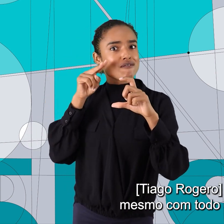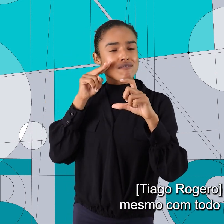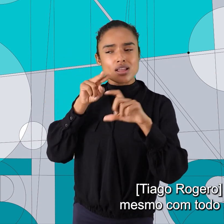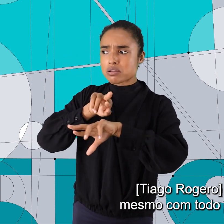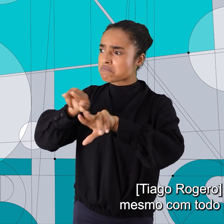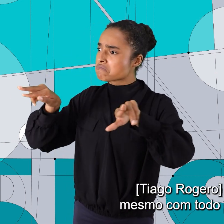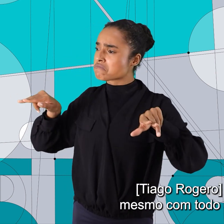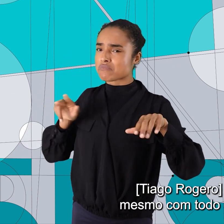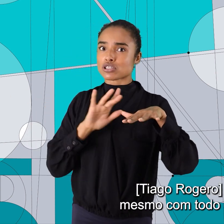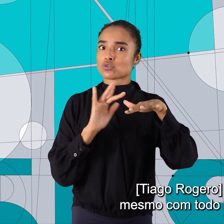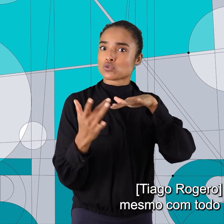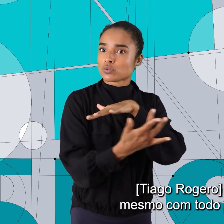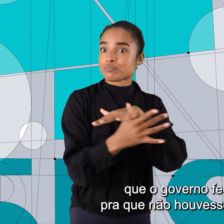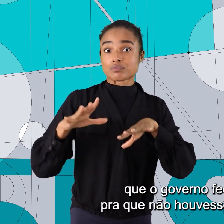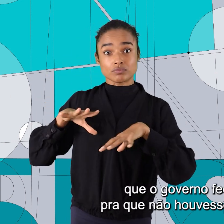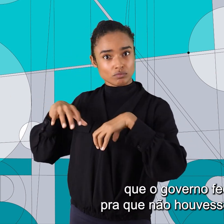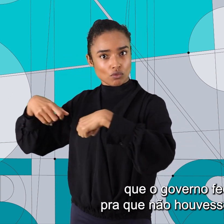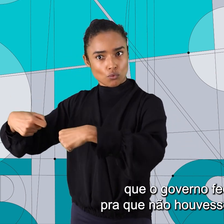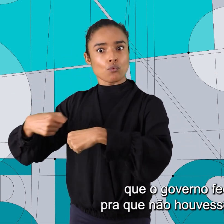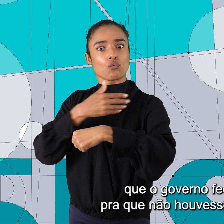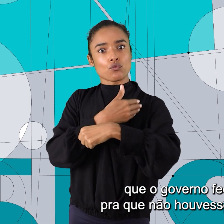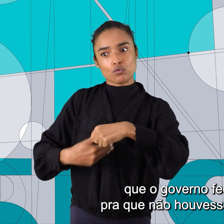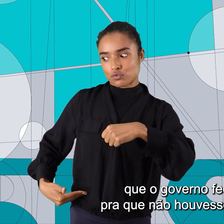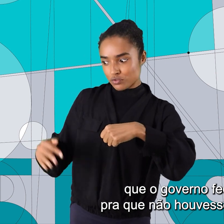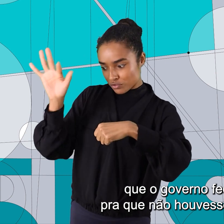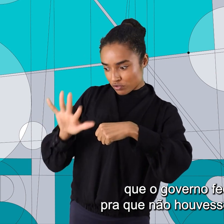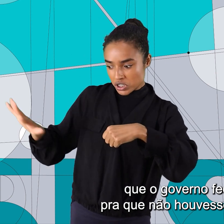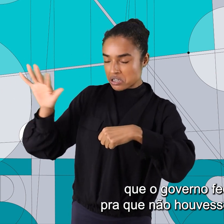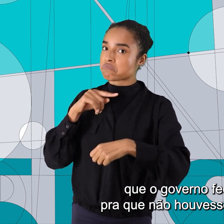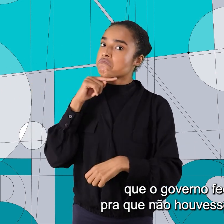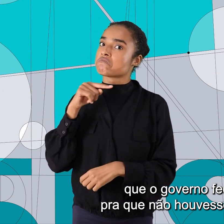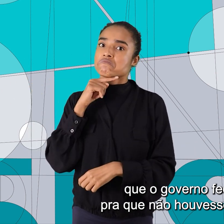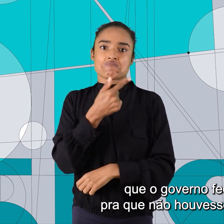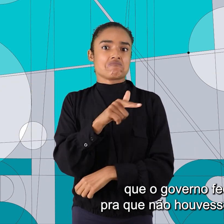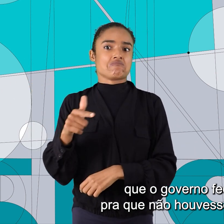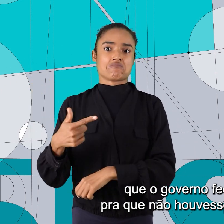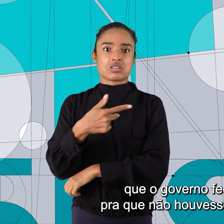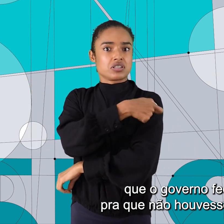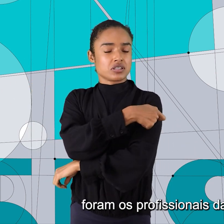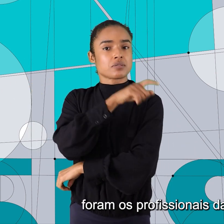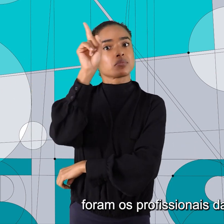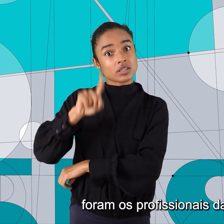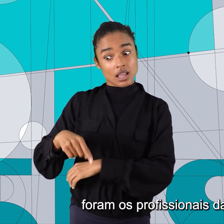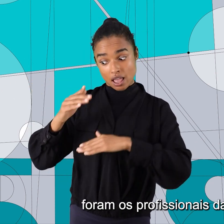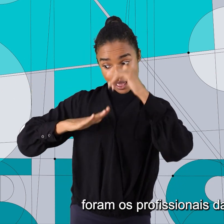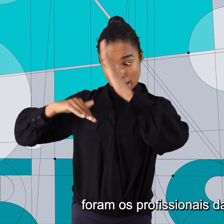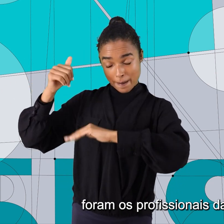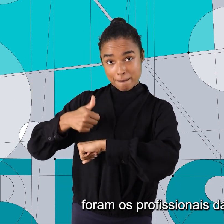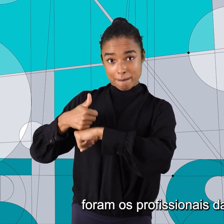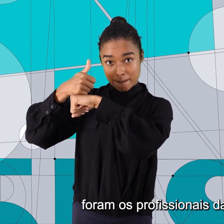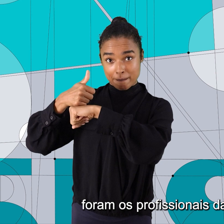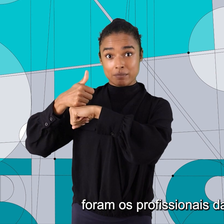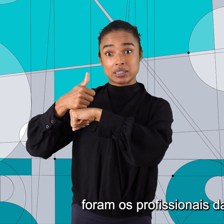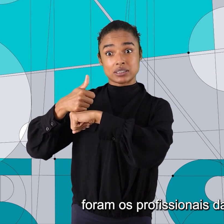Afinal, mesmo com todo o esforço que o governo federal fez para que não houvesse vacinação, foram os profissionais da